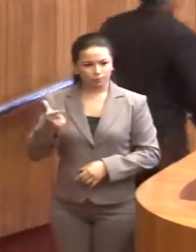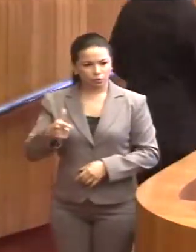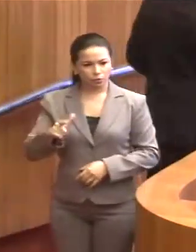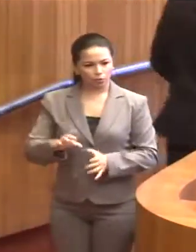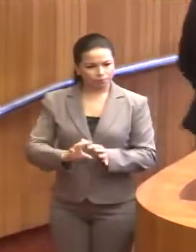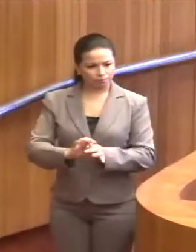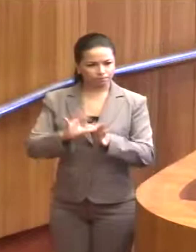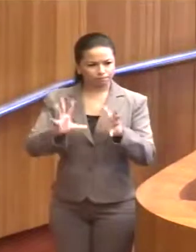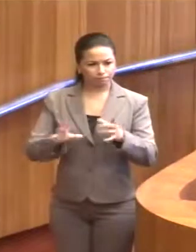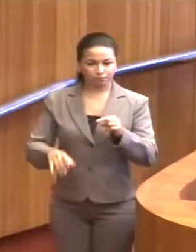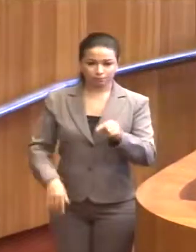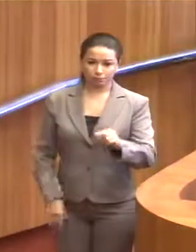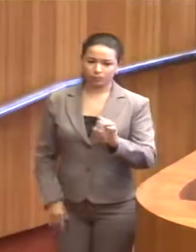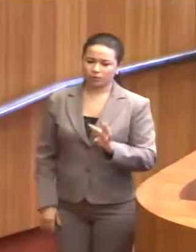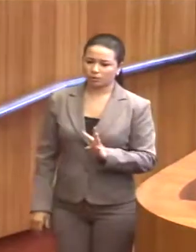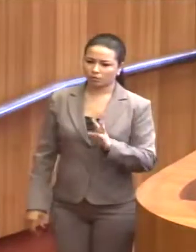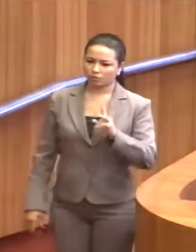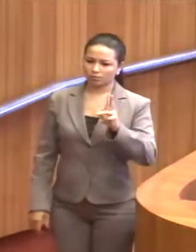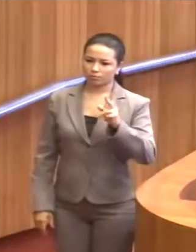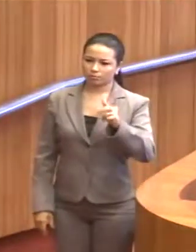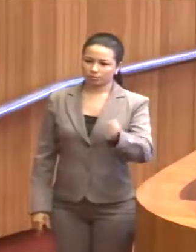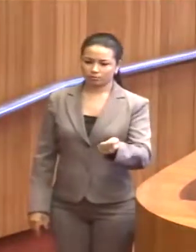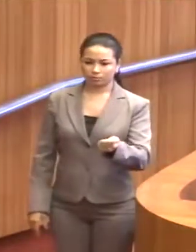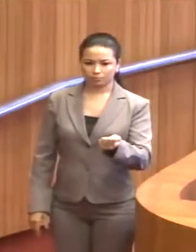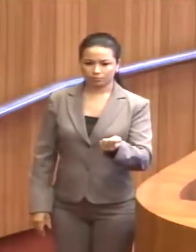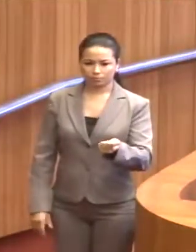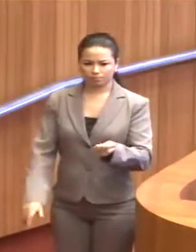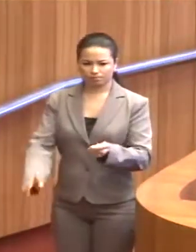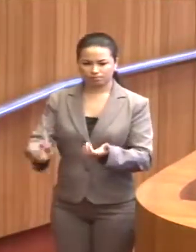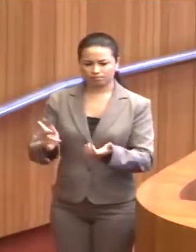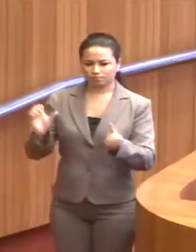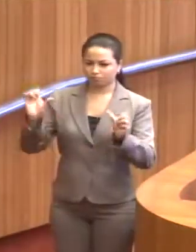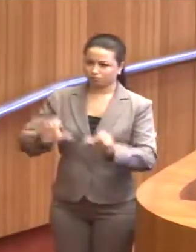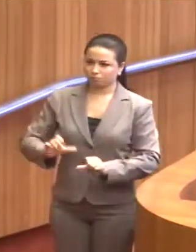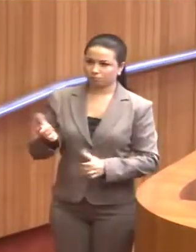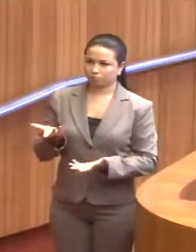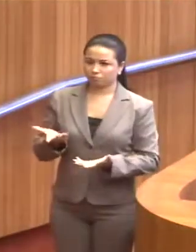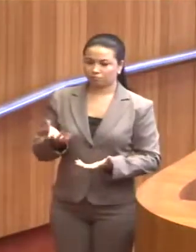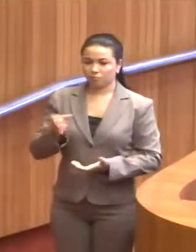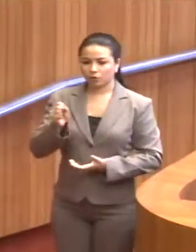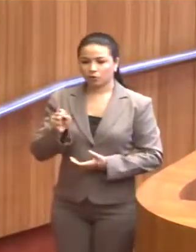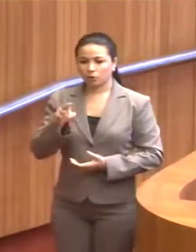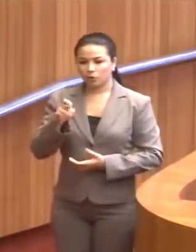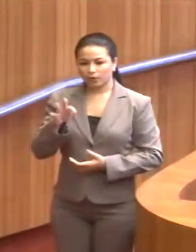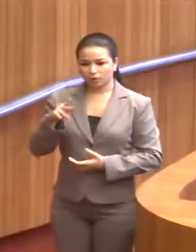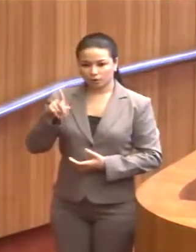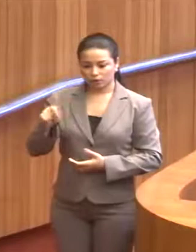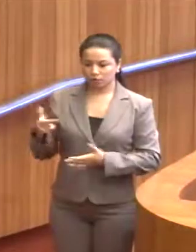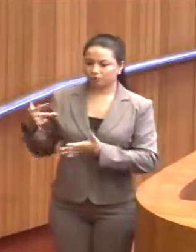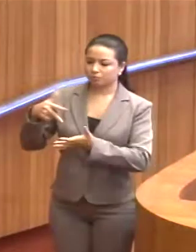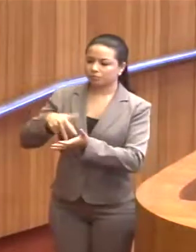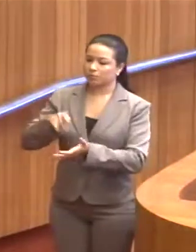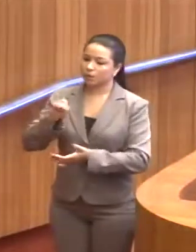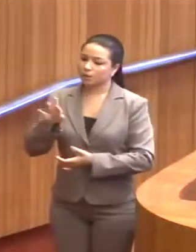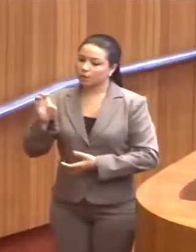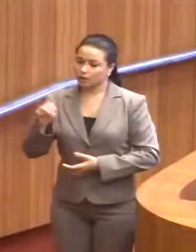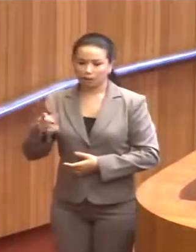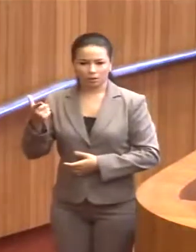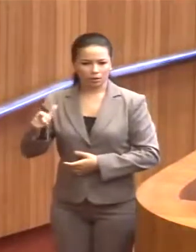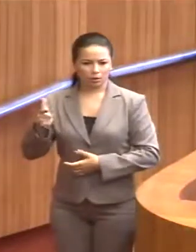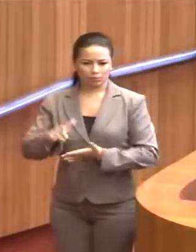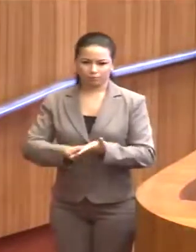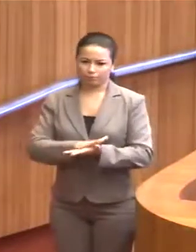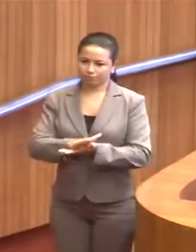autonomia, ela é totalmente sucateada. Você basta ir no ICRI e você vai ver. Não tem